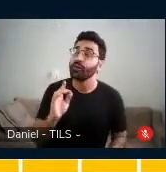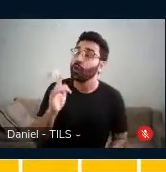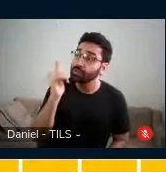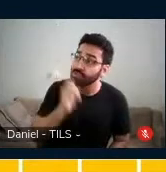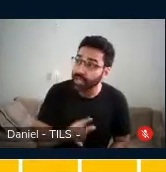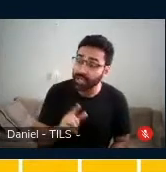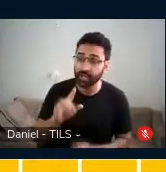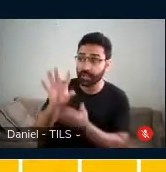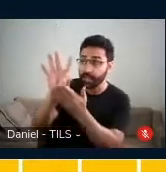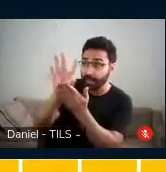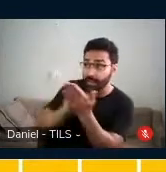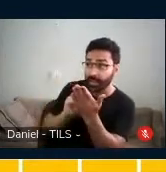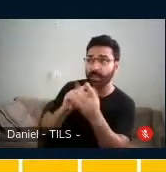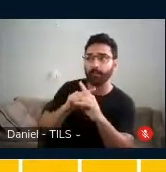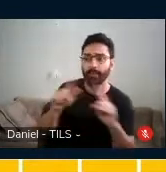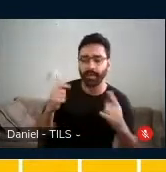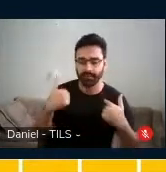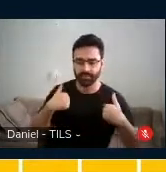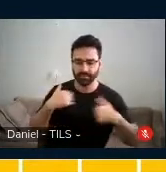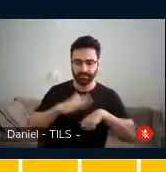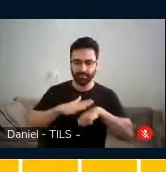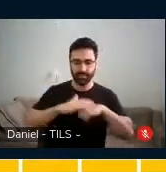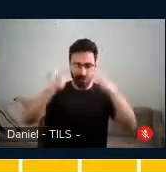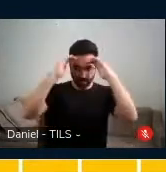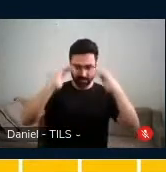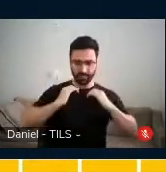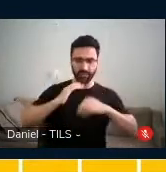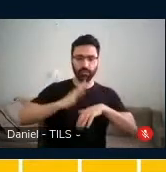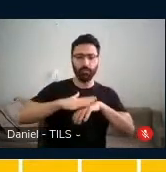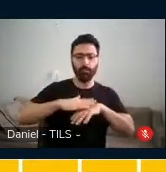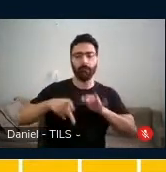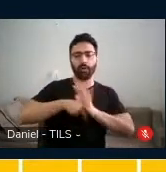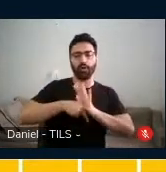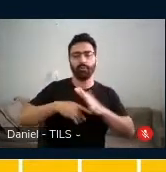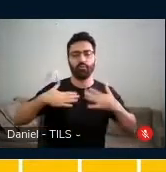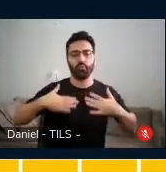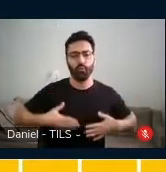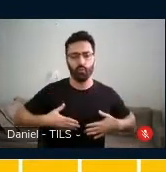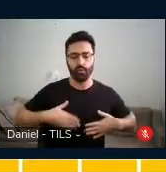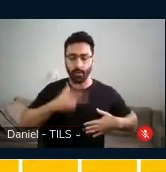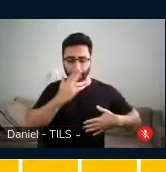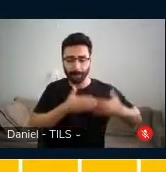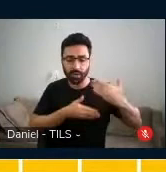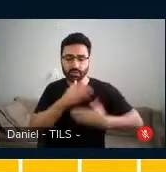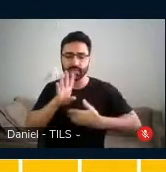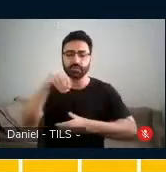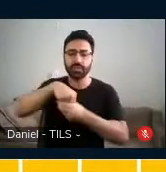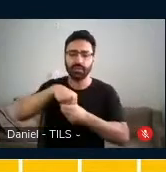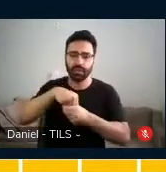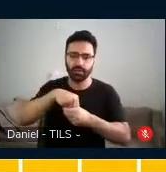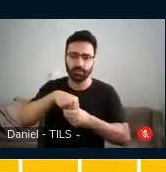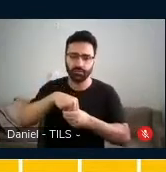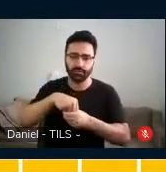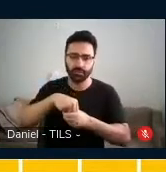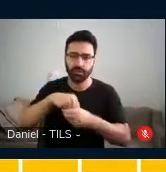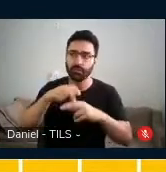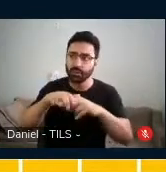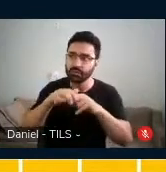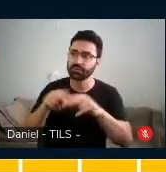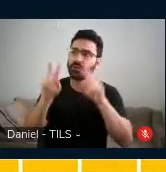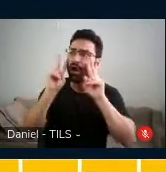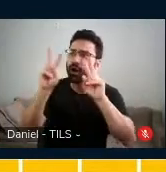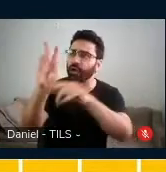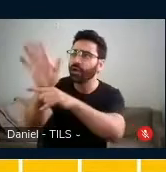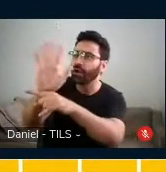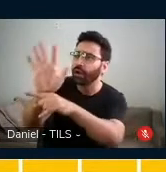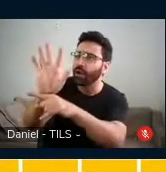interno. então você compreende e você faz aquele movimento. Então, eu virei para a professora e falei, professora, eu vou